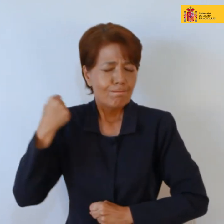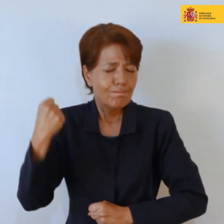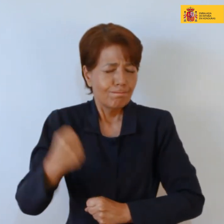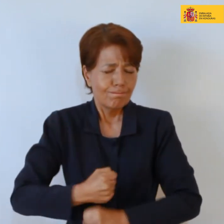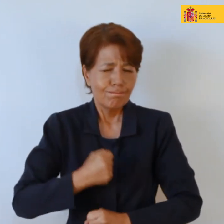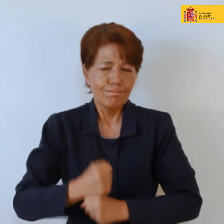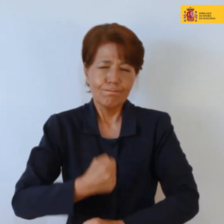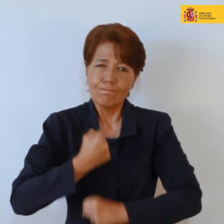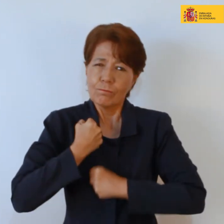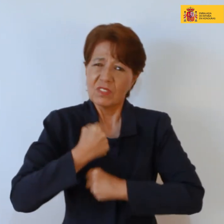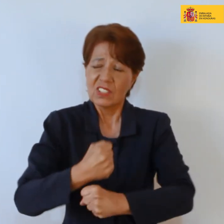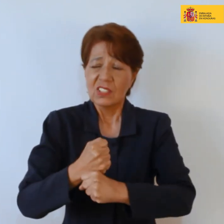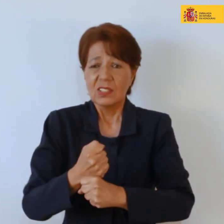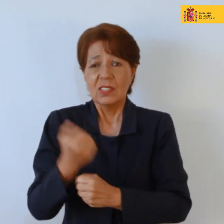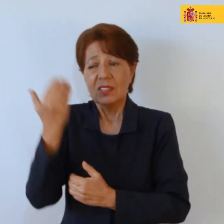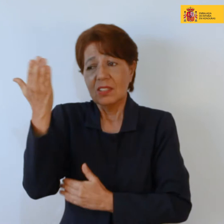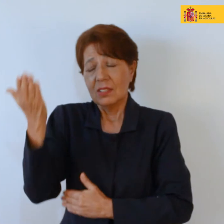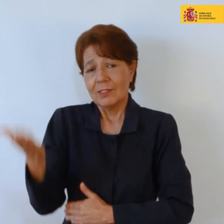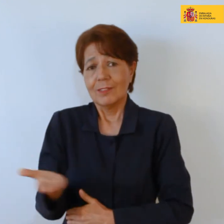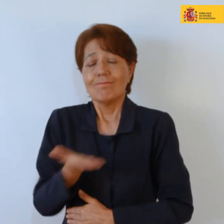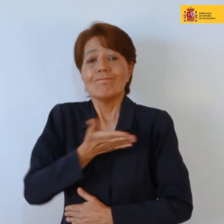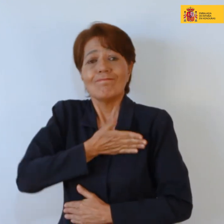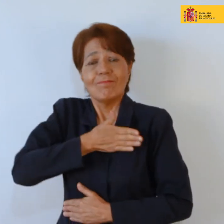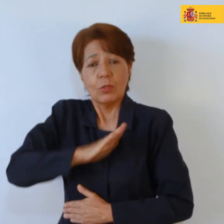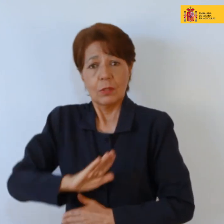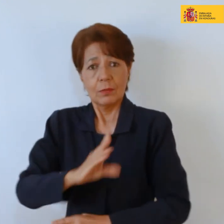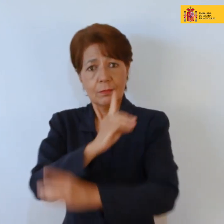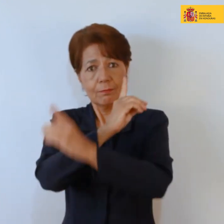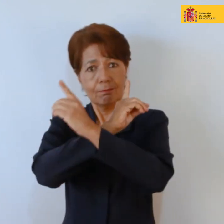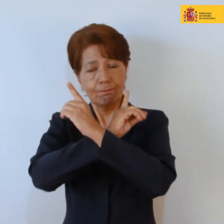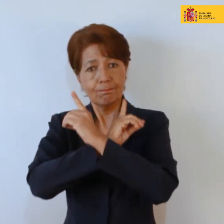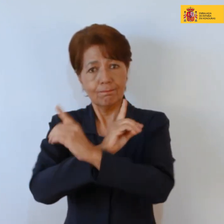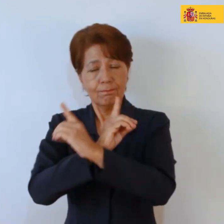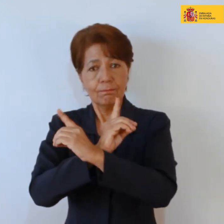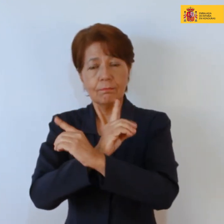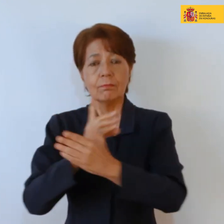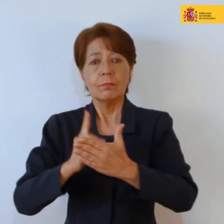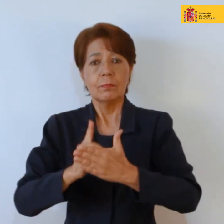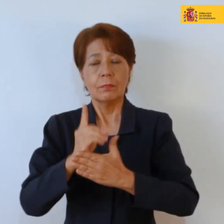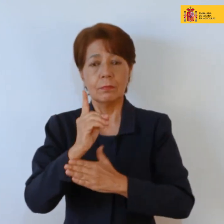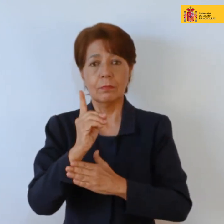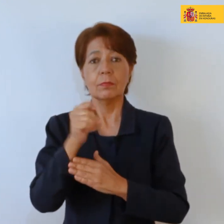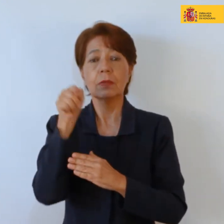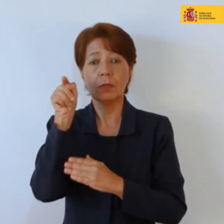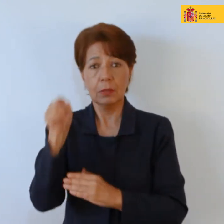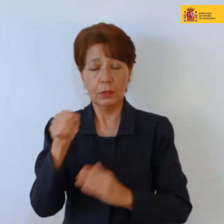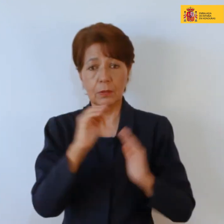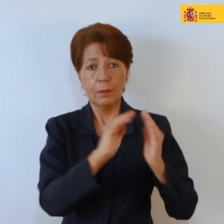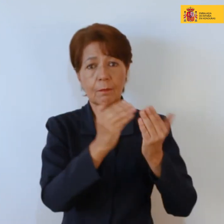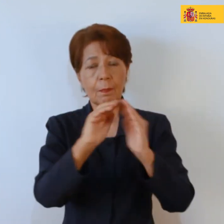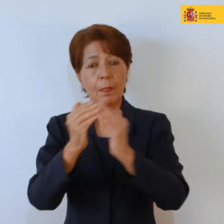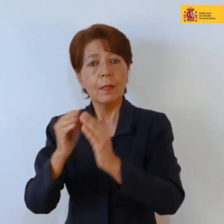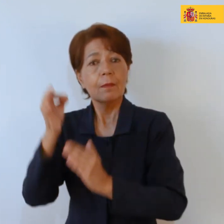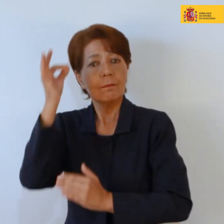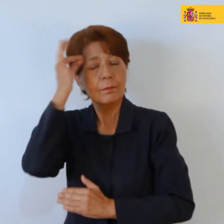haber dado su vida por luchar por los intereses de las poblaciones indígenas, que es, bueno,